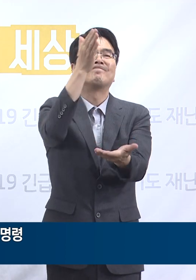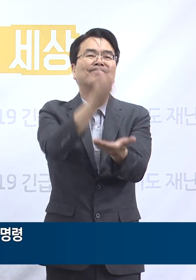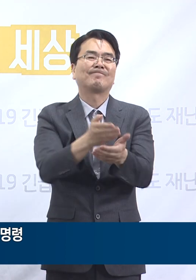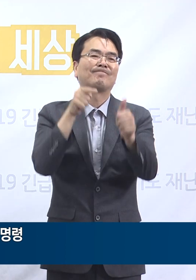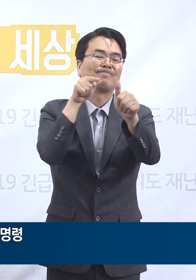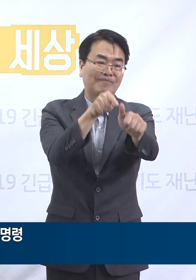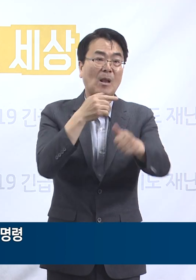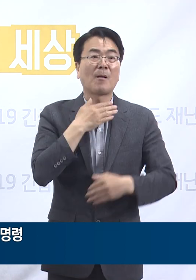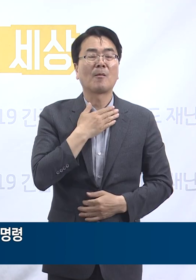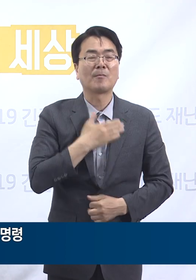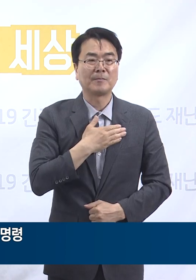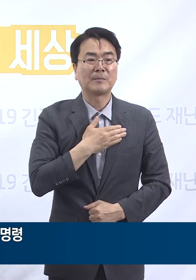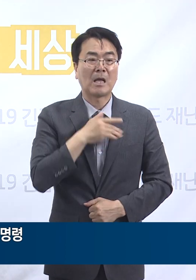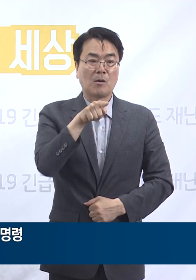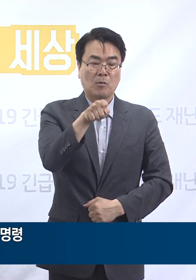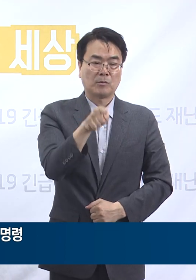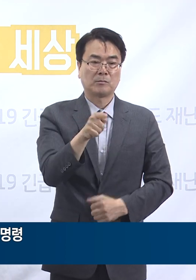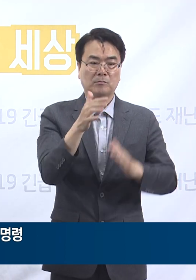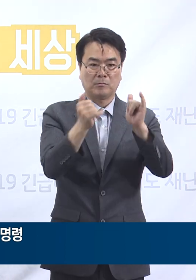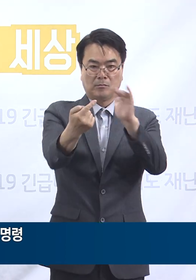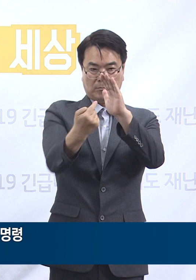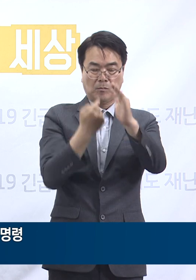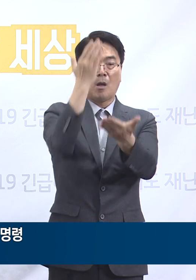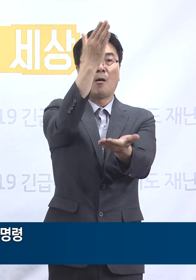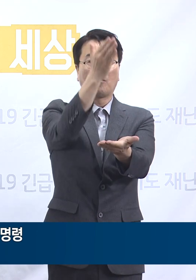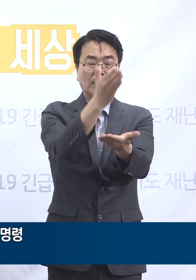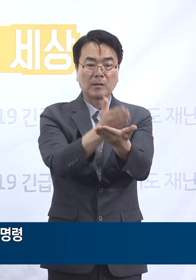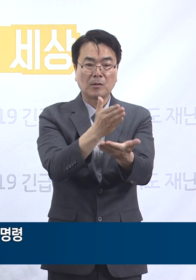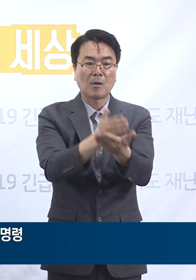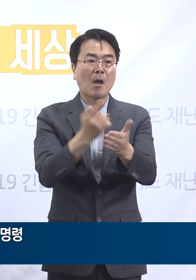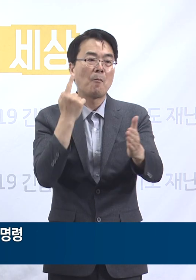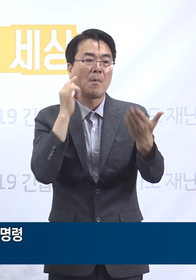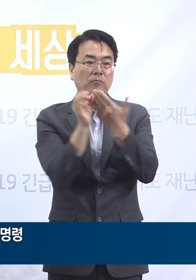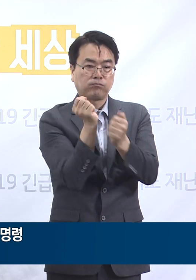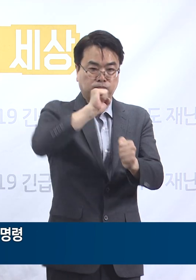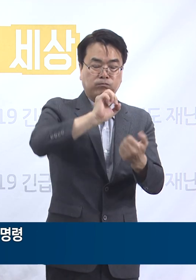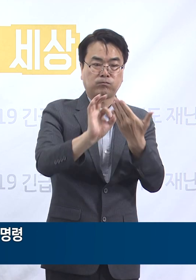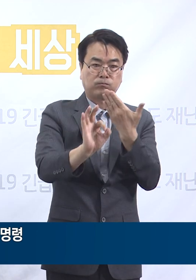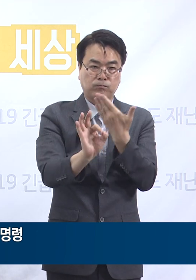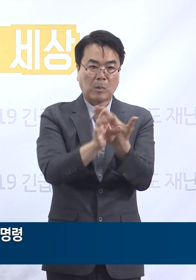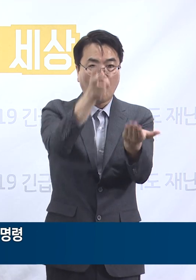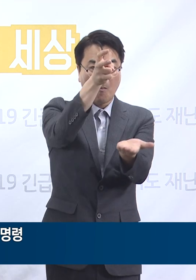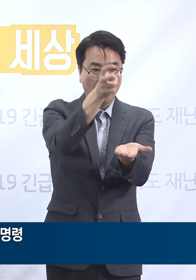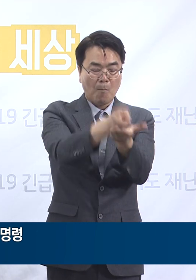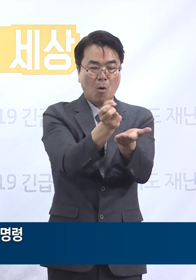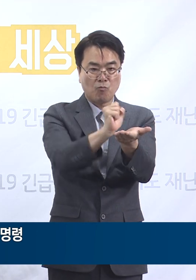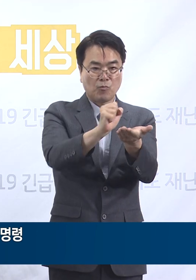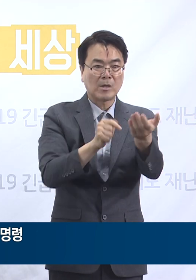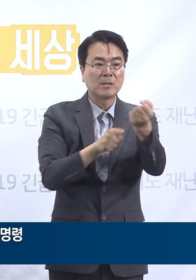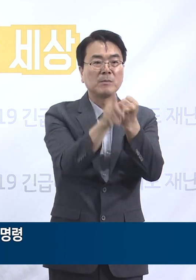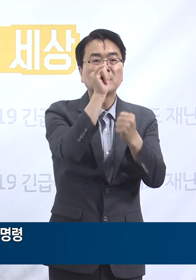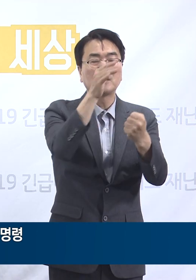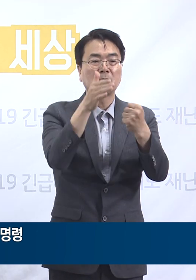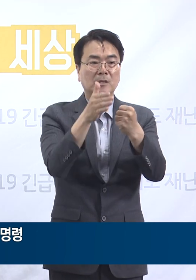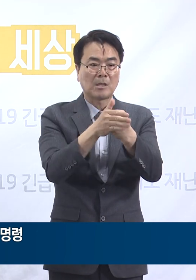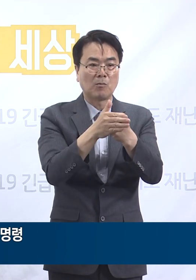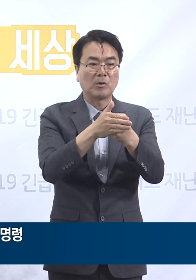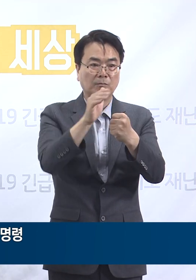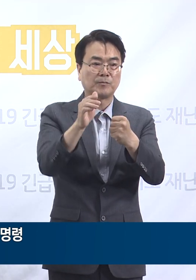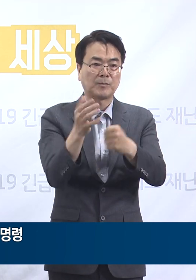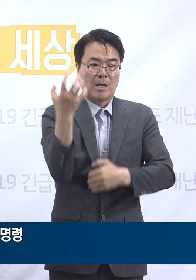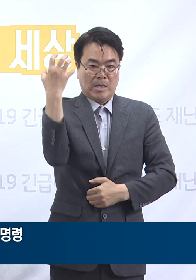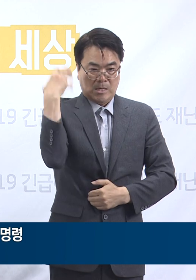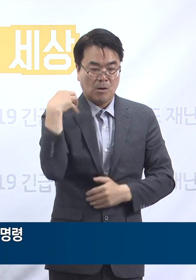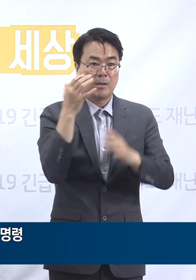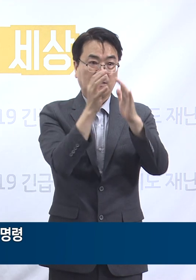이들 시설은 집합을 금지해야 하며 위반 시 감염병 예방에 관한 법률 등에 따라 영업장, 사업주와